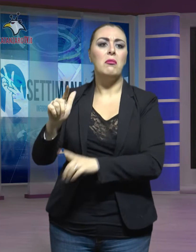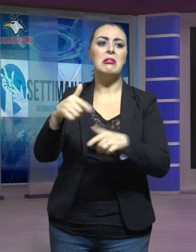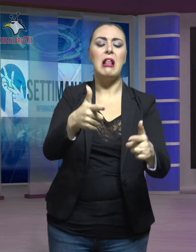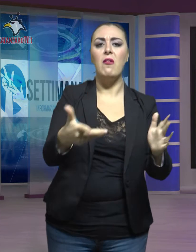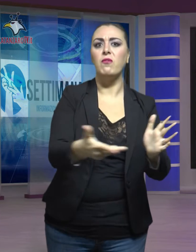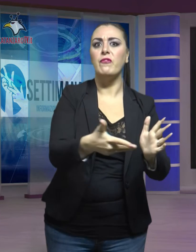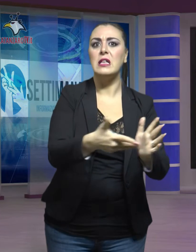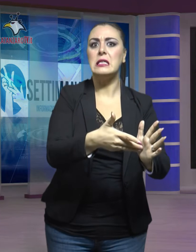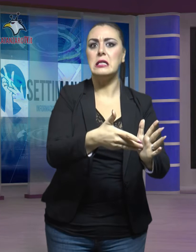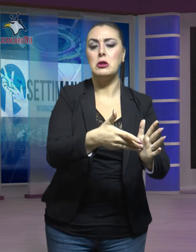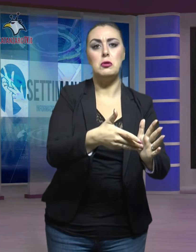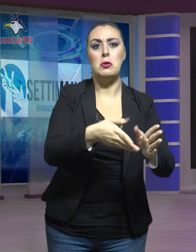circolazione stradale.